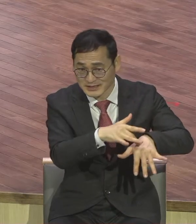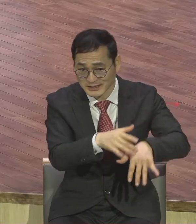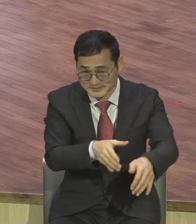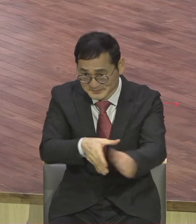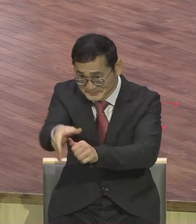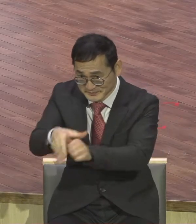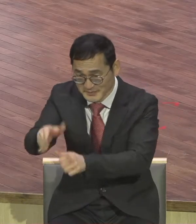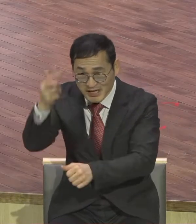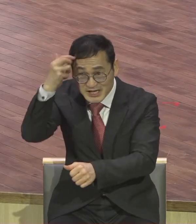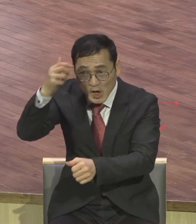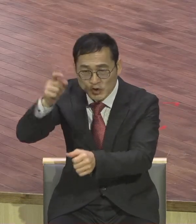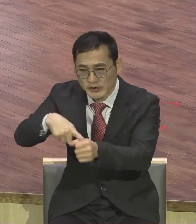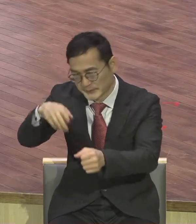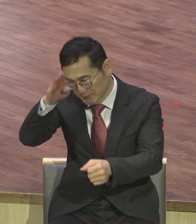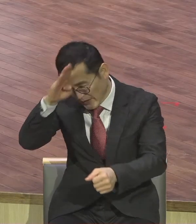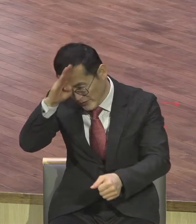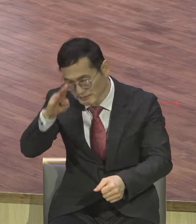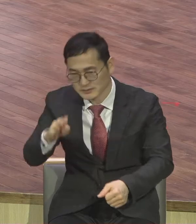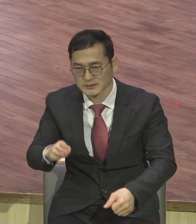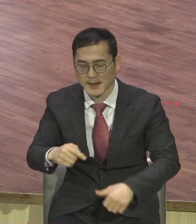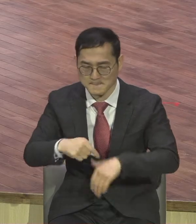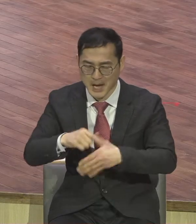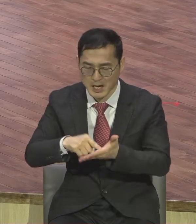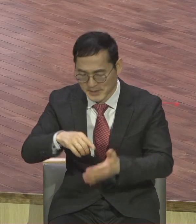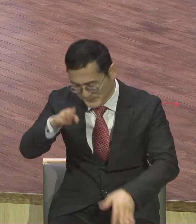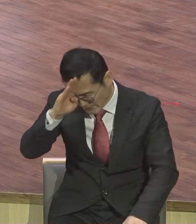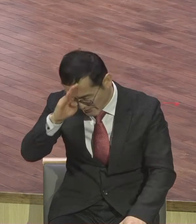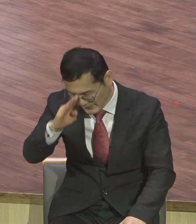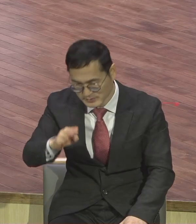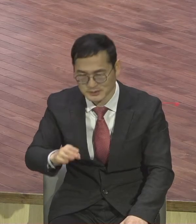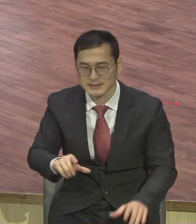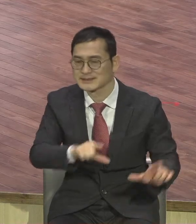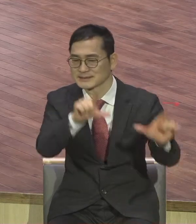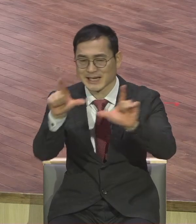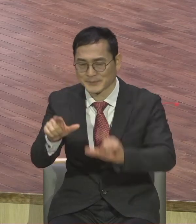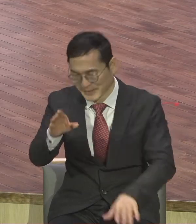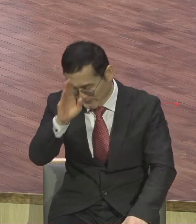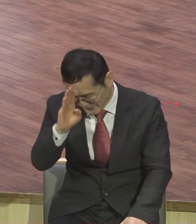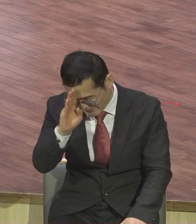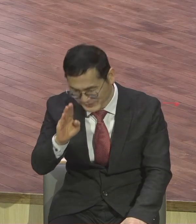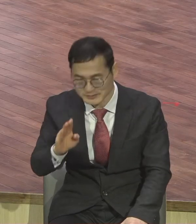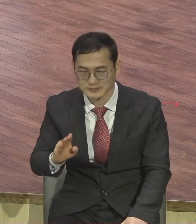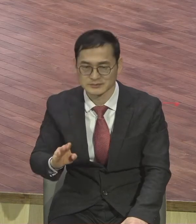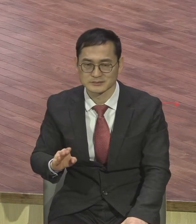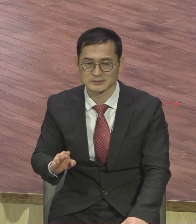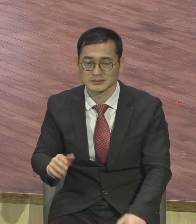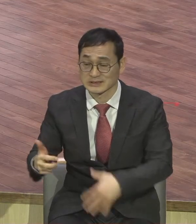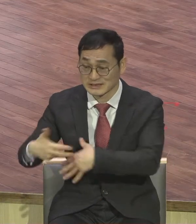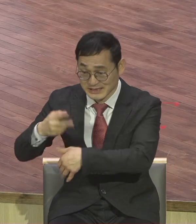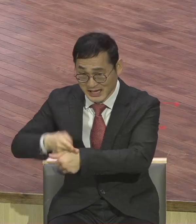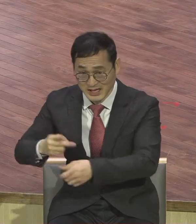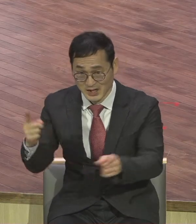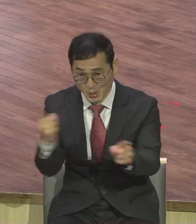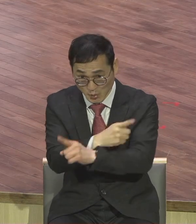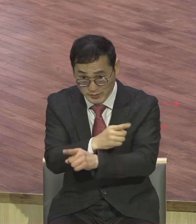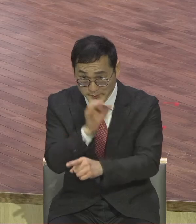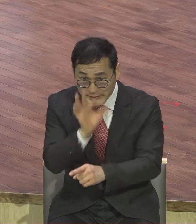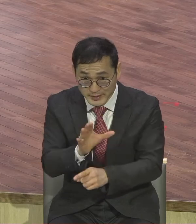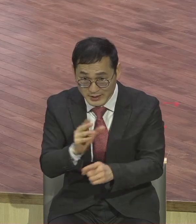삶의 병 생각의 병 이걸 의사가 못 고친다니까요 이거는 하나님의